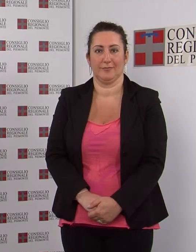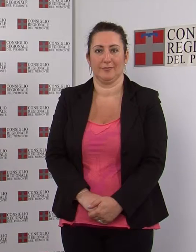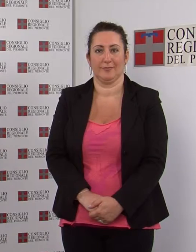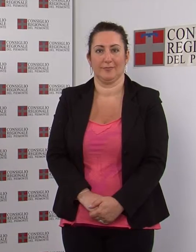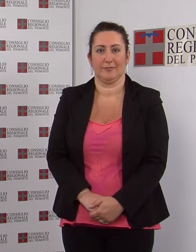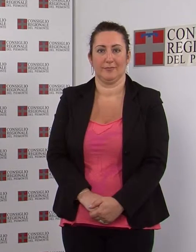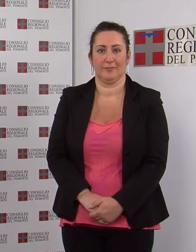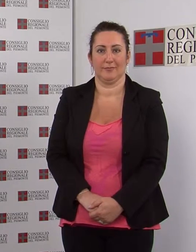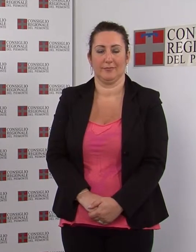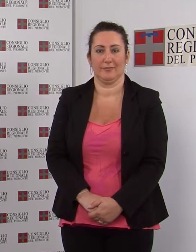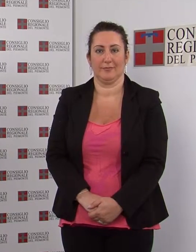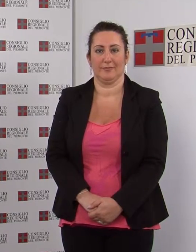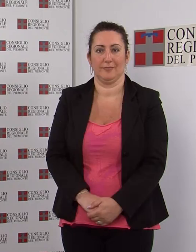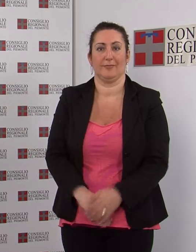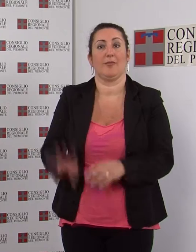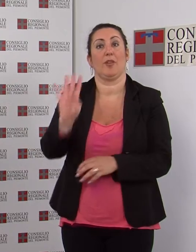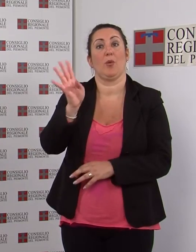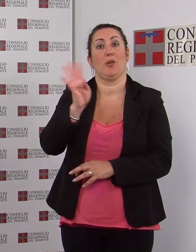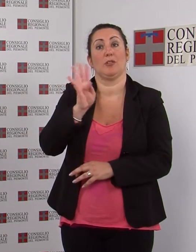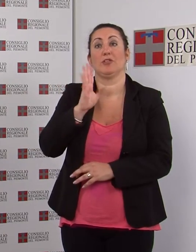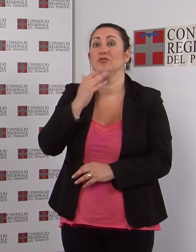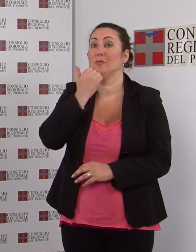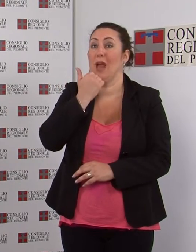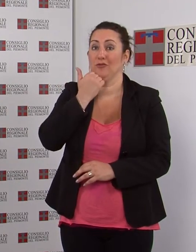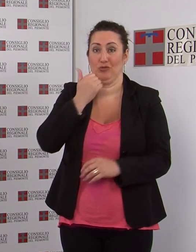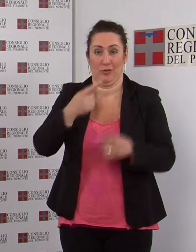La seduta del 14 maggio